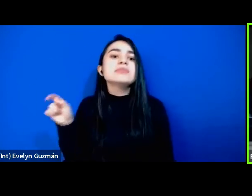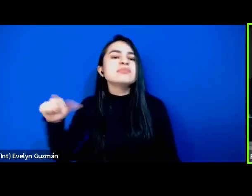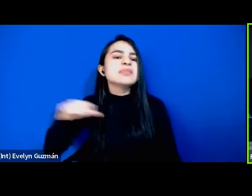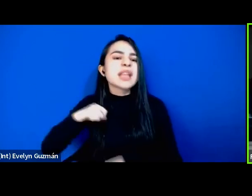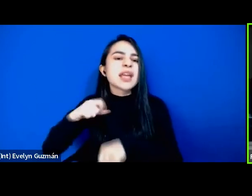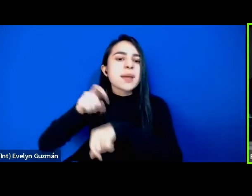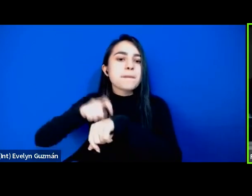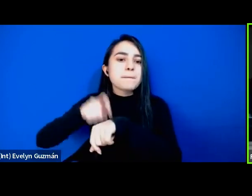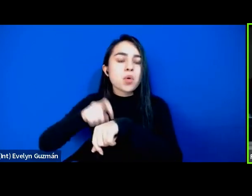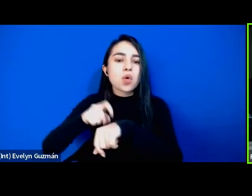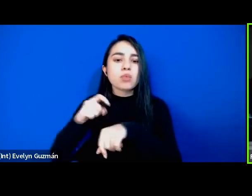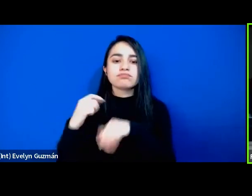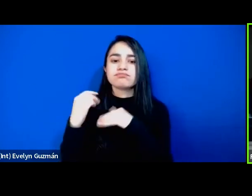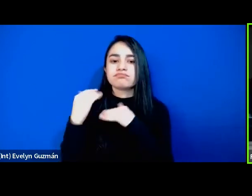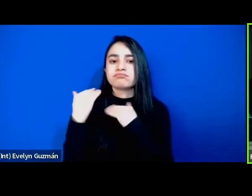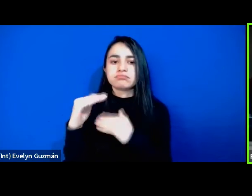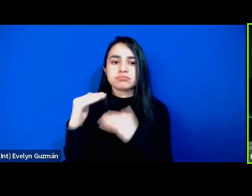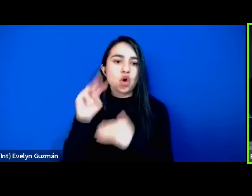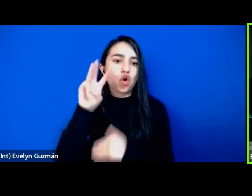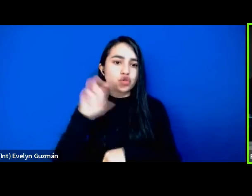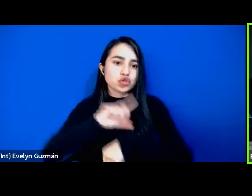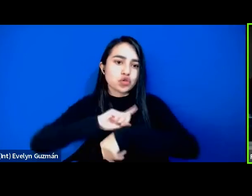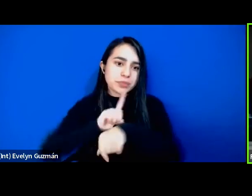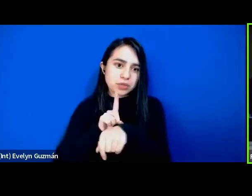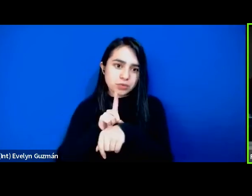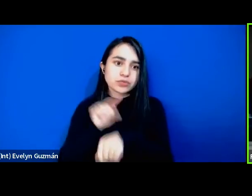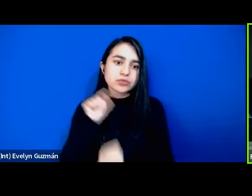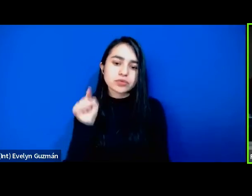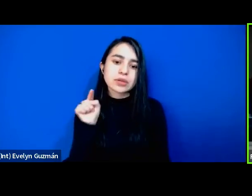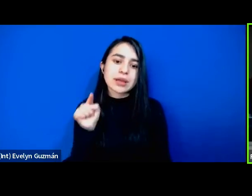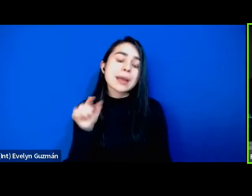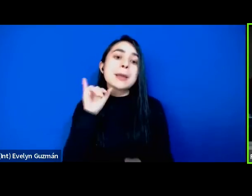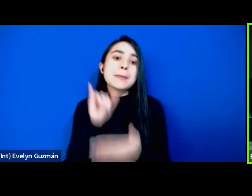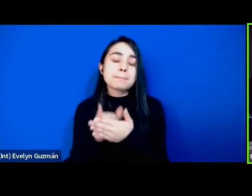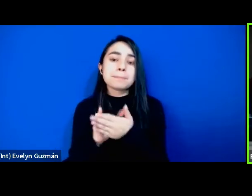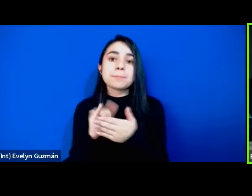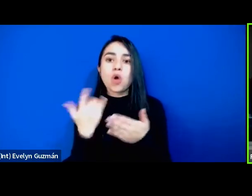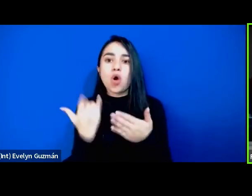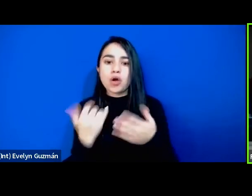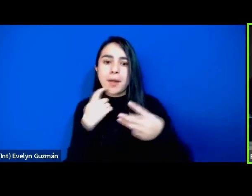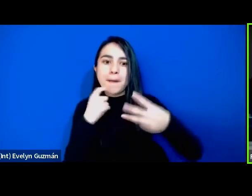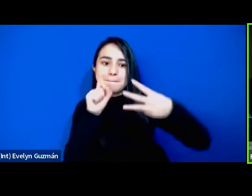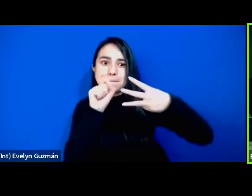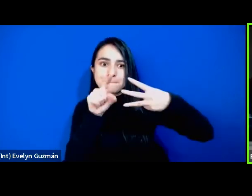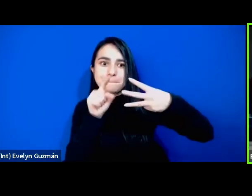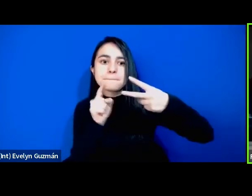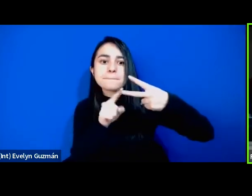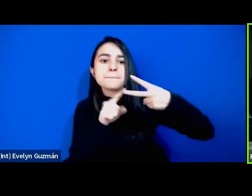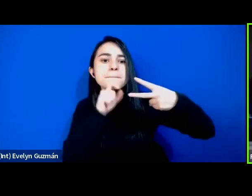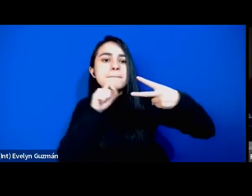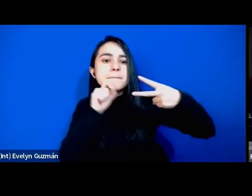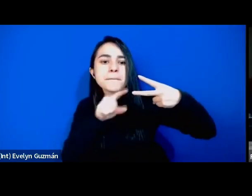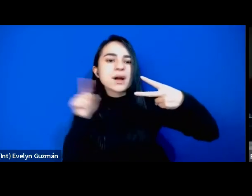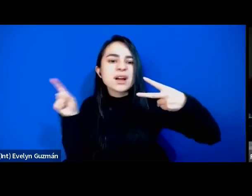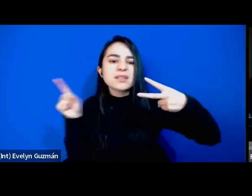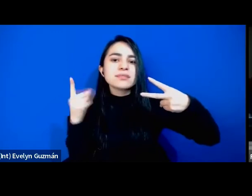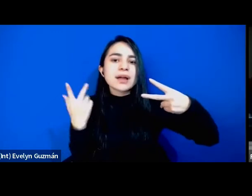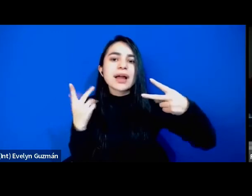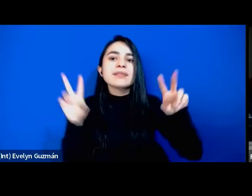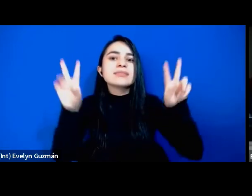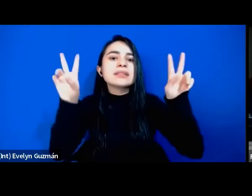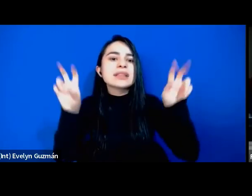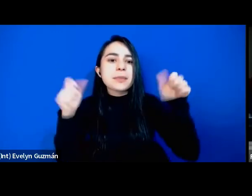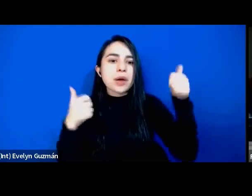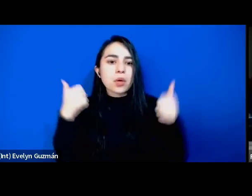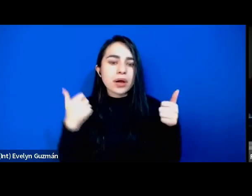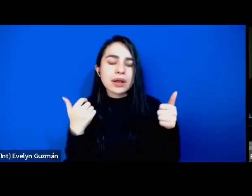y que queremos que en este bloque nos hablen ya más específicamente